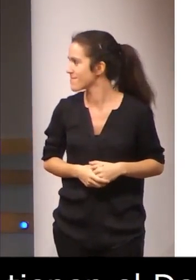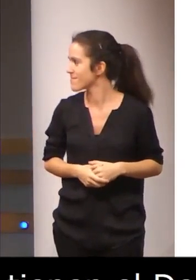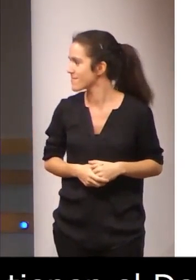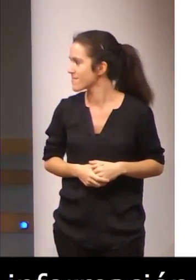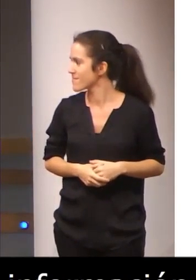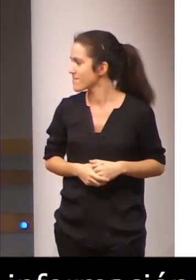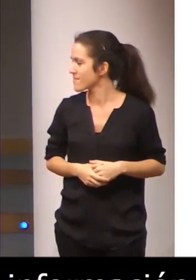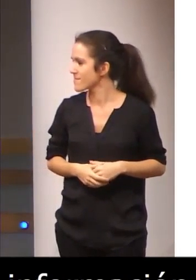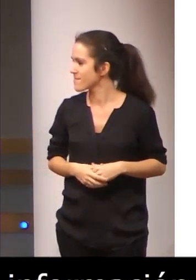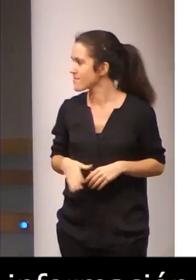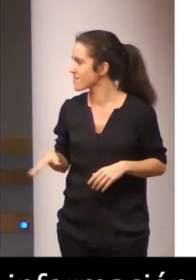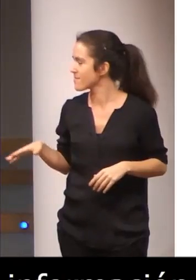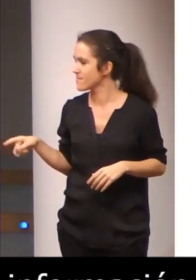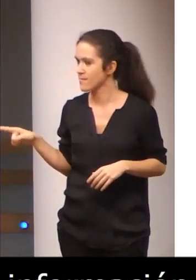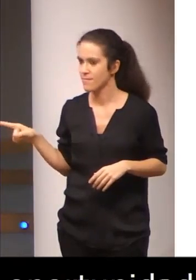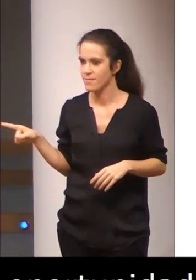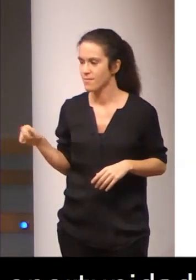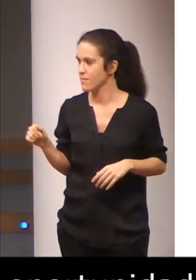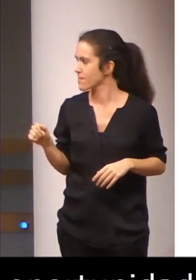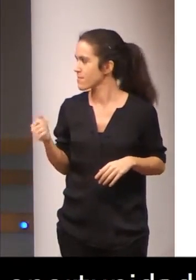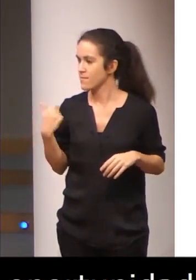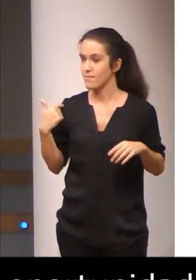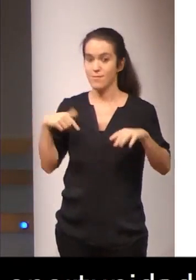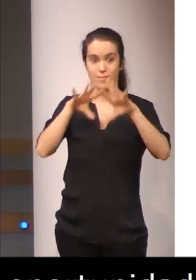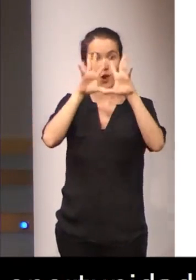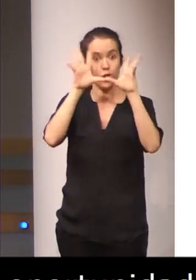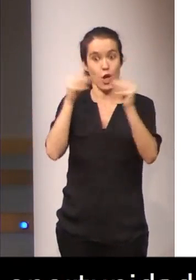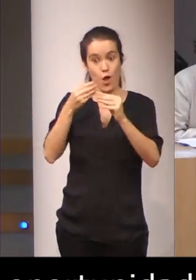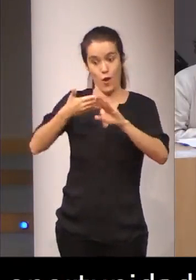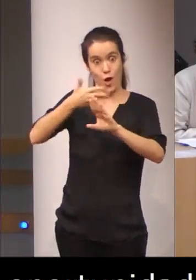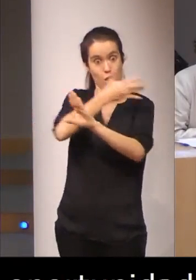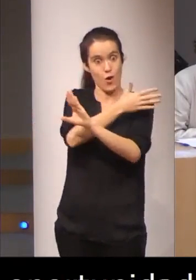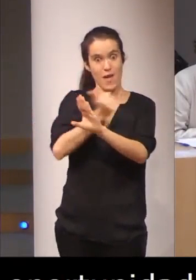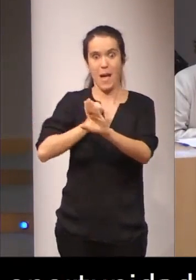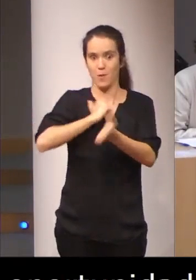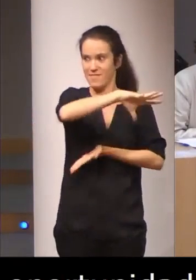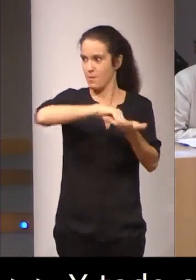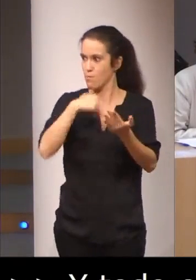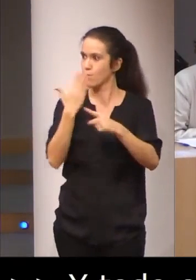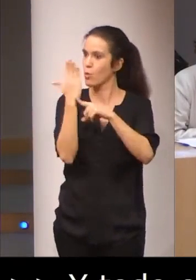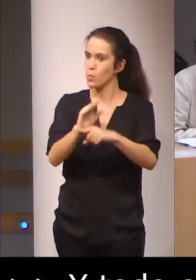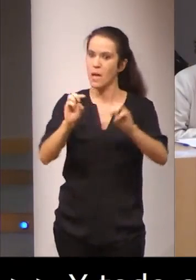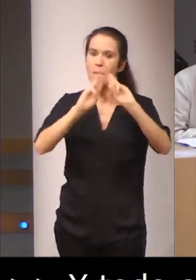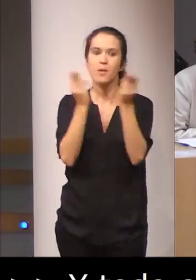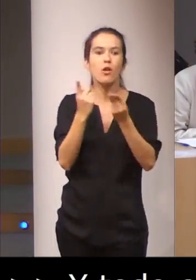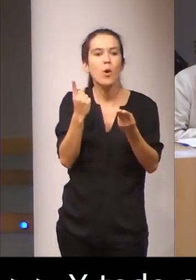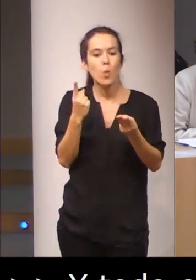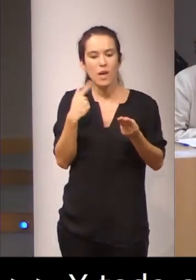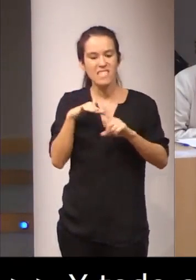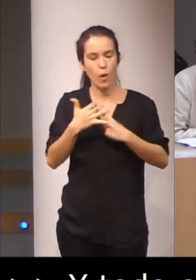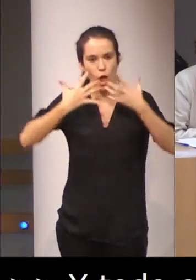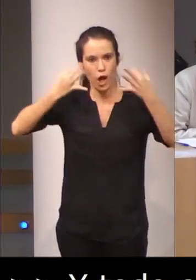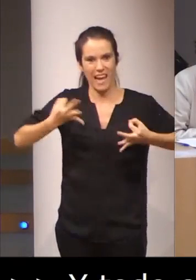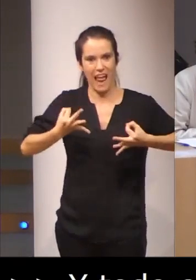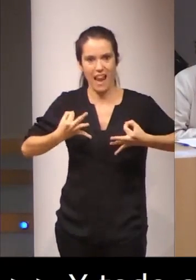barrido previo nos ha servido para hacer la propuesta al Parlamento y hacerla desde un hecho real. O qué es lo que realmente